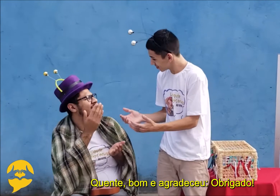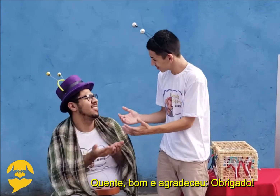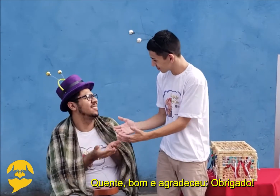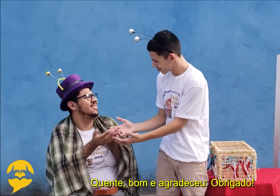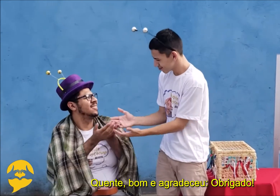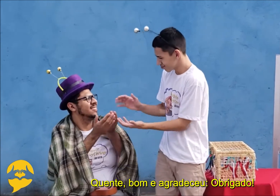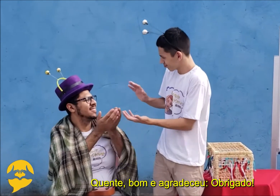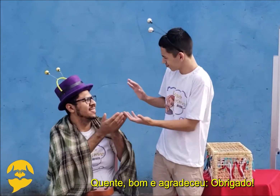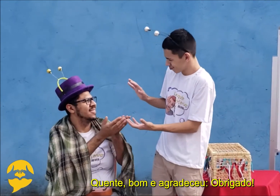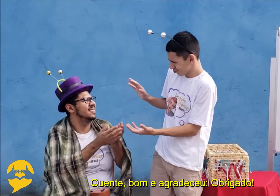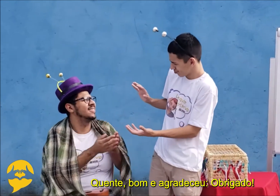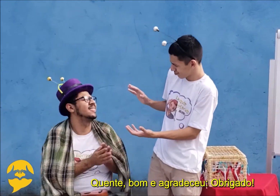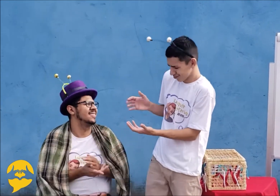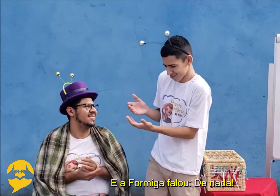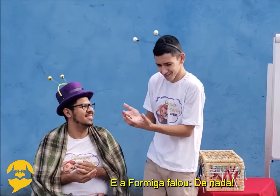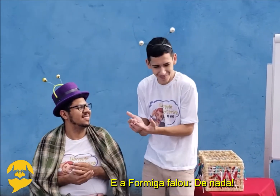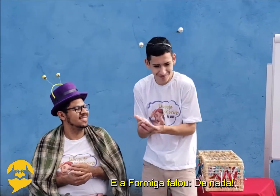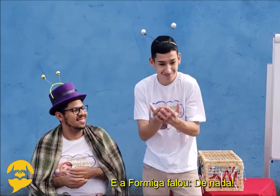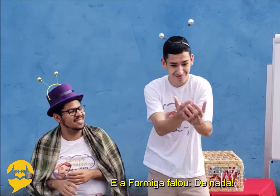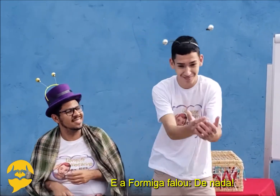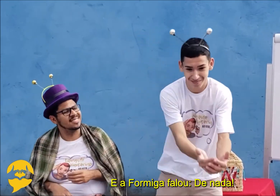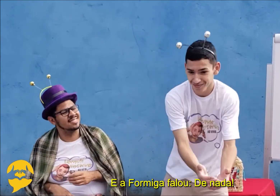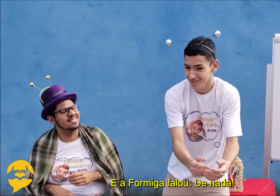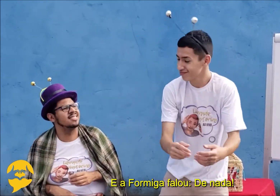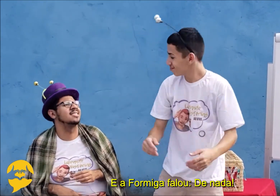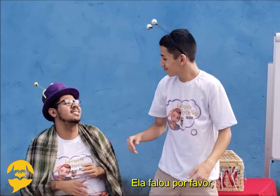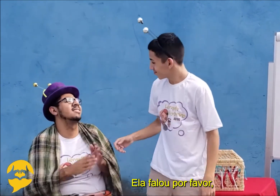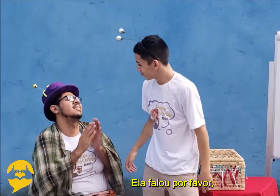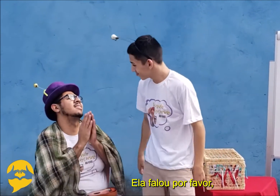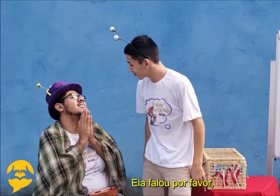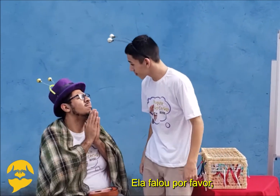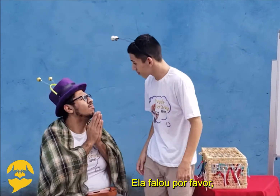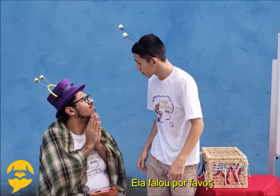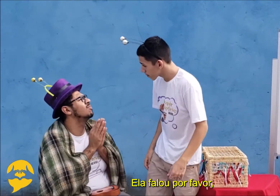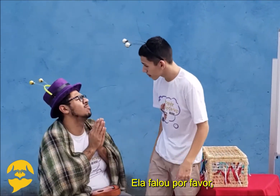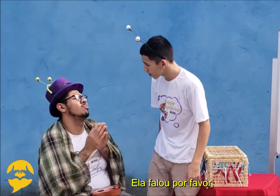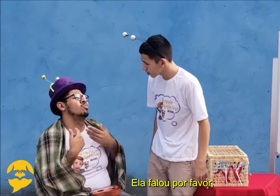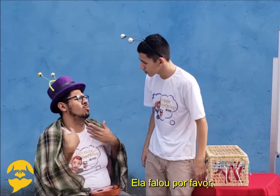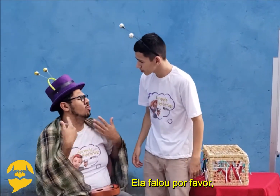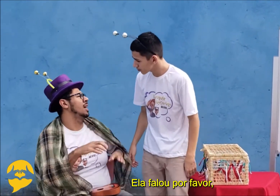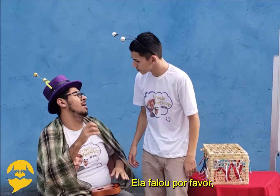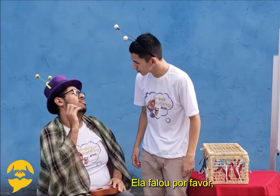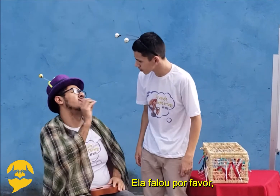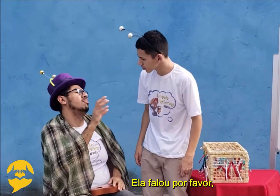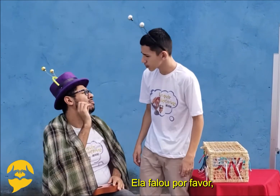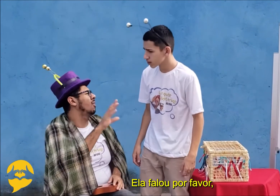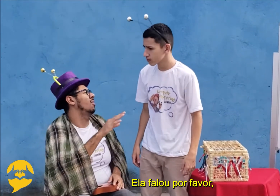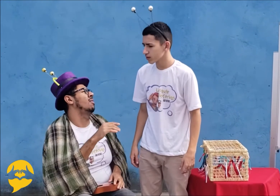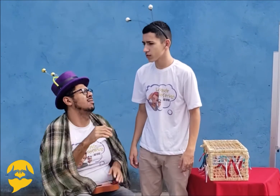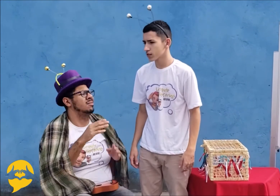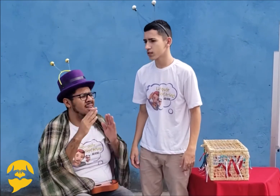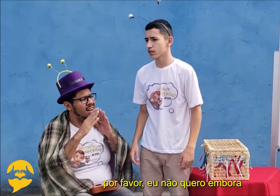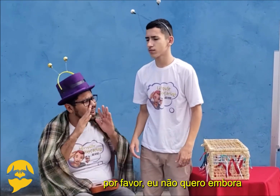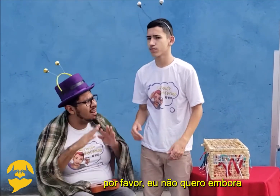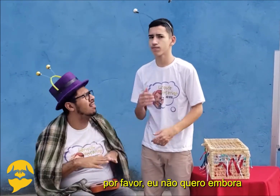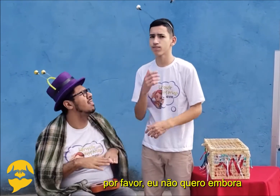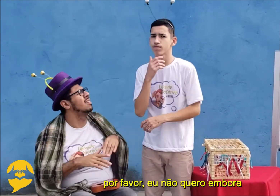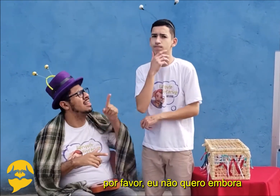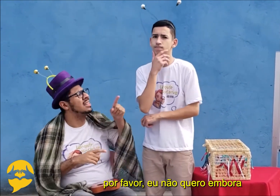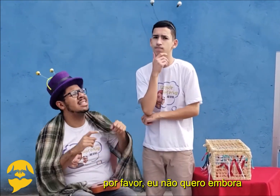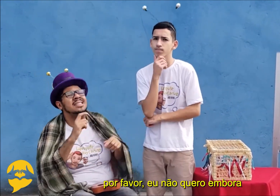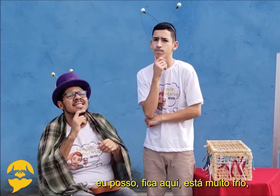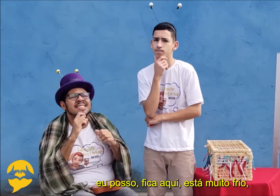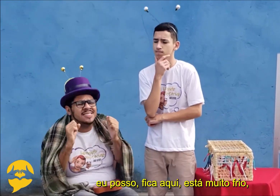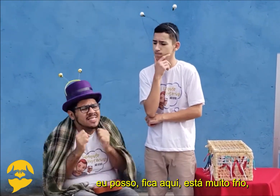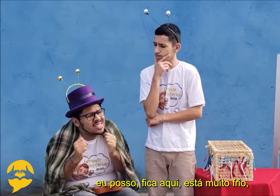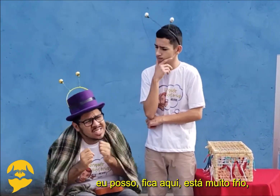Quente, bom. E agradeceu, obrigada. Dá o prato a Pedro. Aí a formiga foi e falou que de nada. Ela falou, por favor, por favor, eu